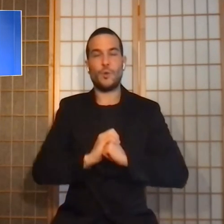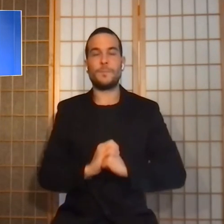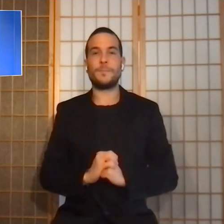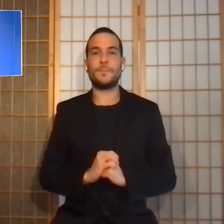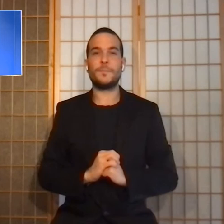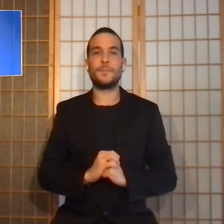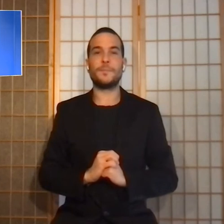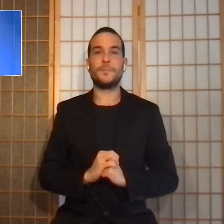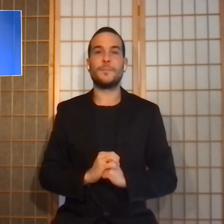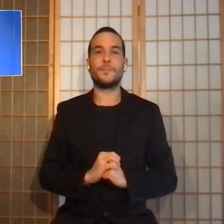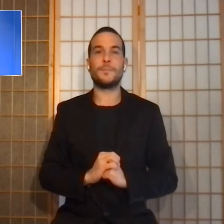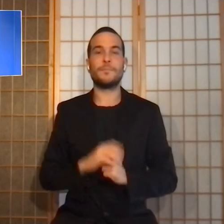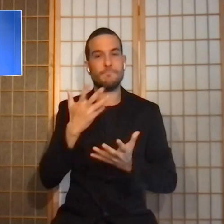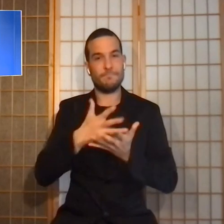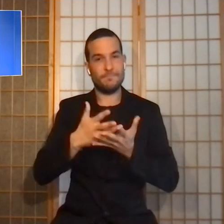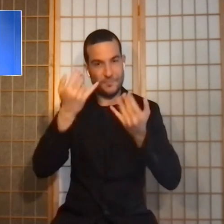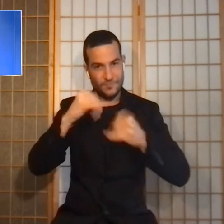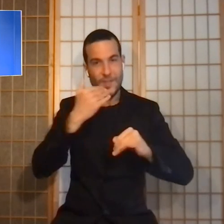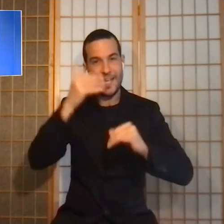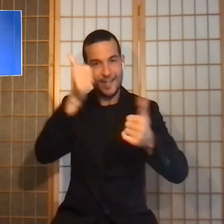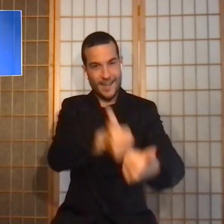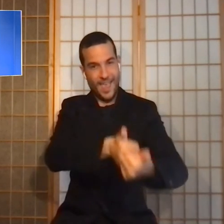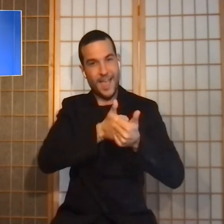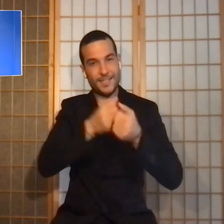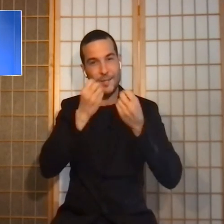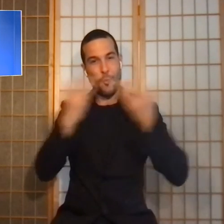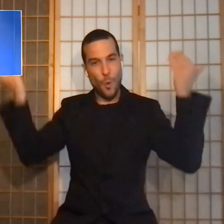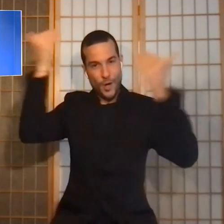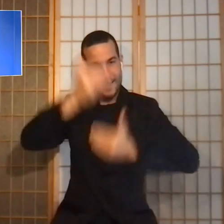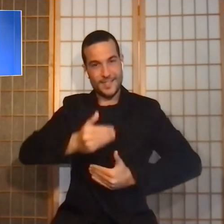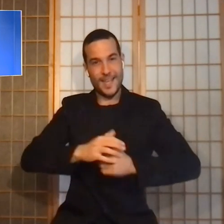È tutto, grazie per averci seguito Buonasera Grazie